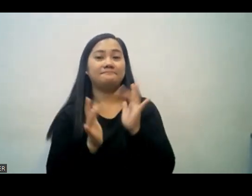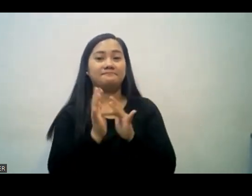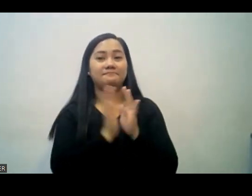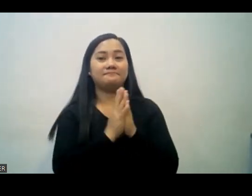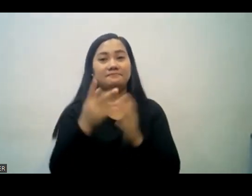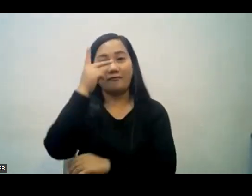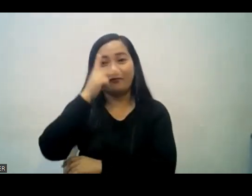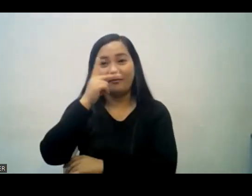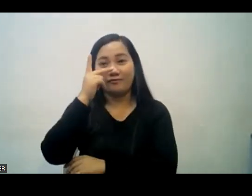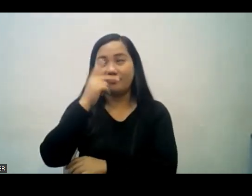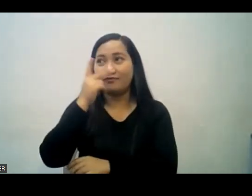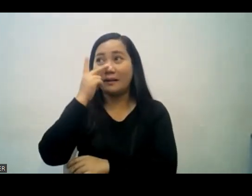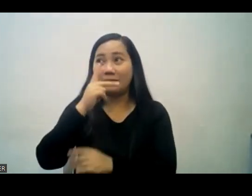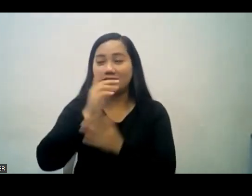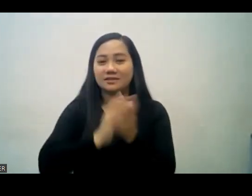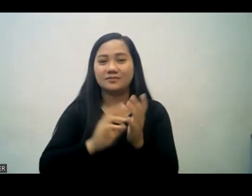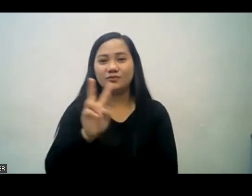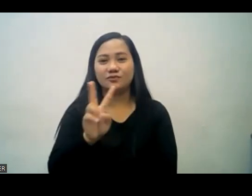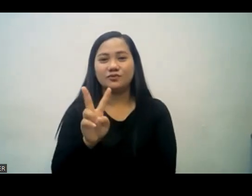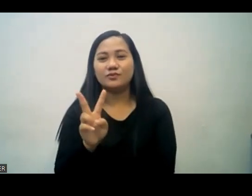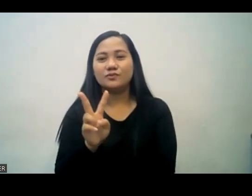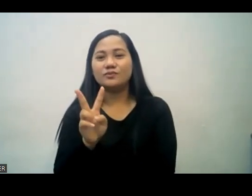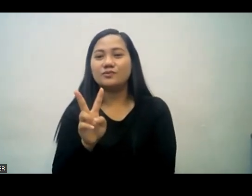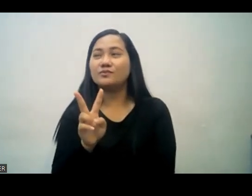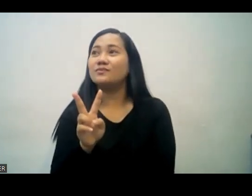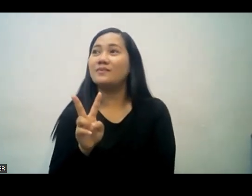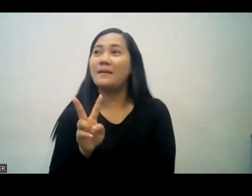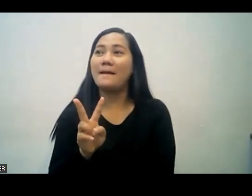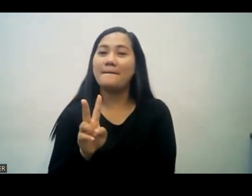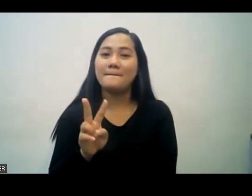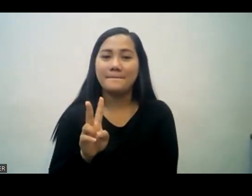chapter 2 kesa Philippus po, kapitulo 2,